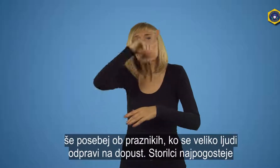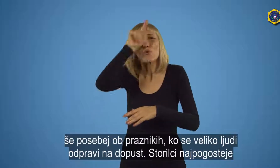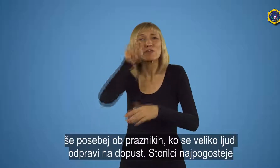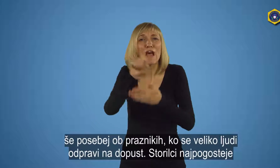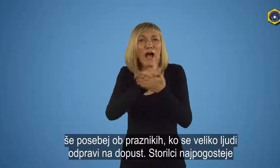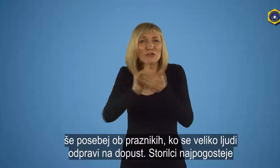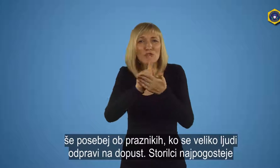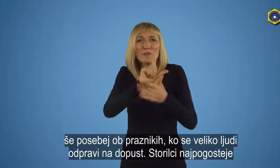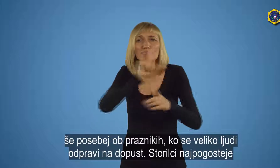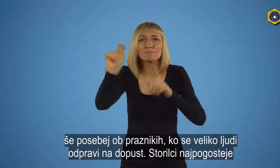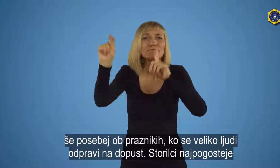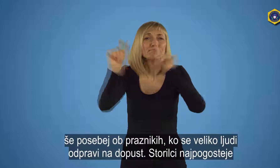dopust.